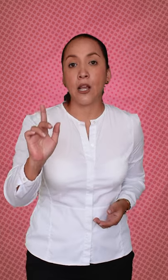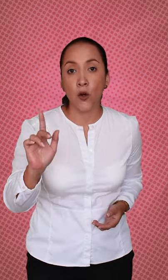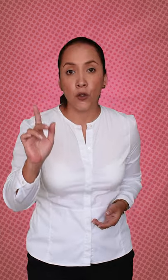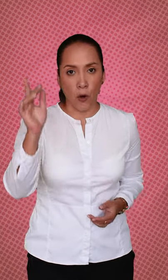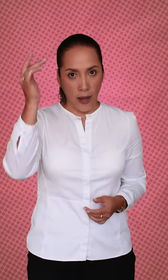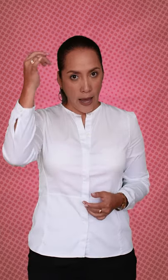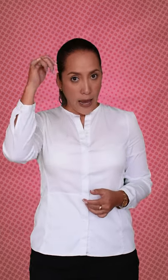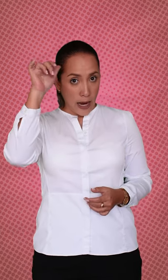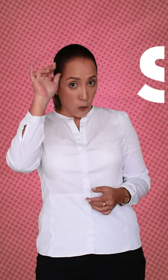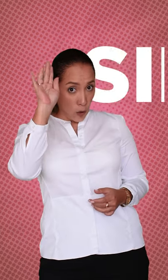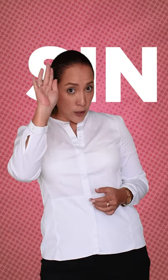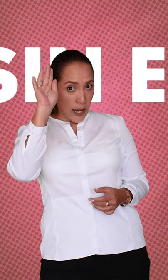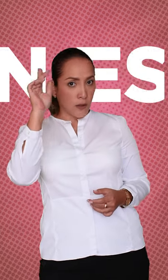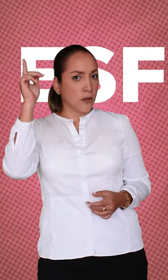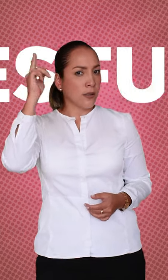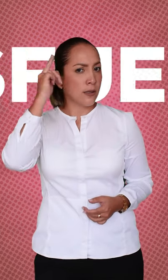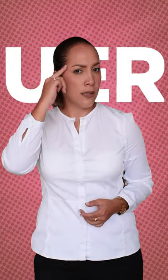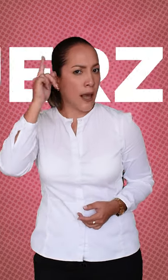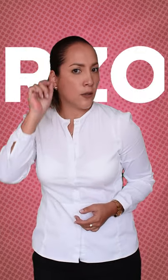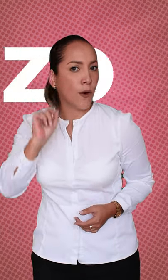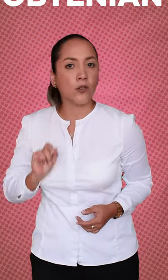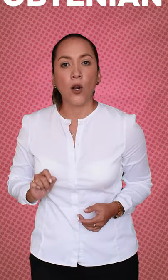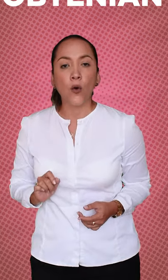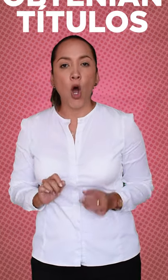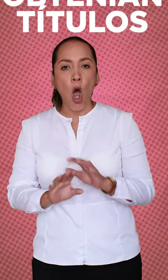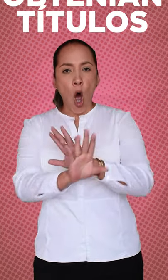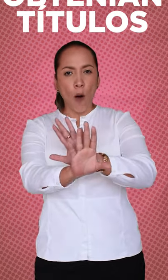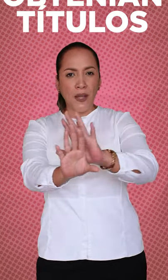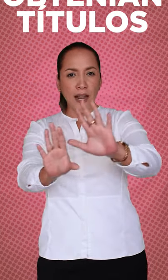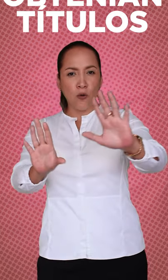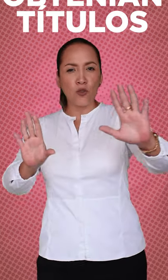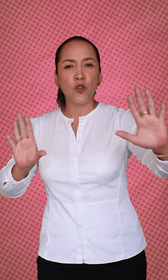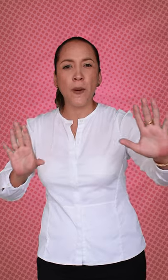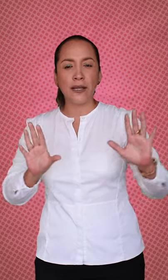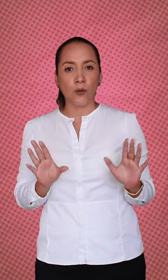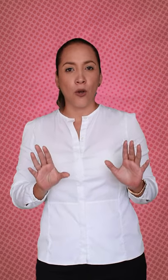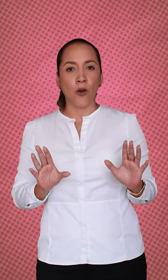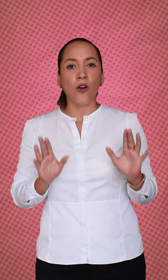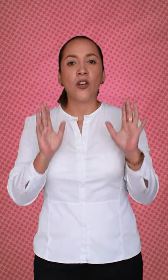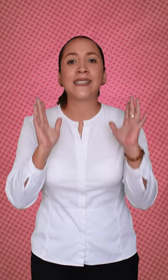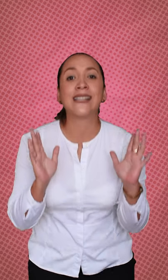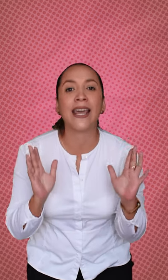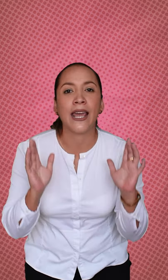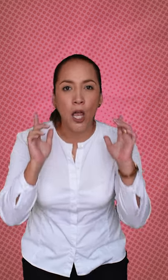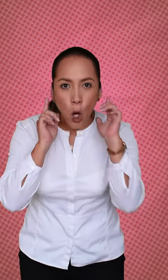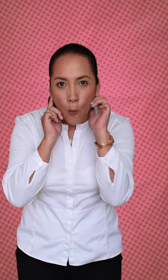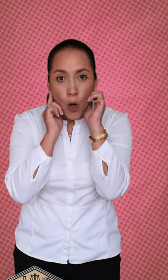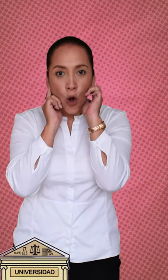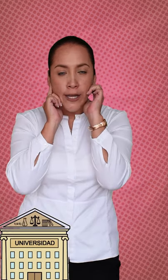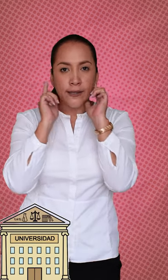incluso, en algunos casos, sin esfuerzo alguno, obtenían un supertítulo. Sí, como lo oyes,